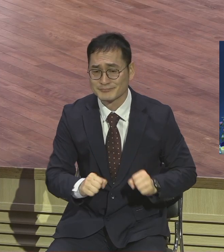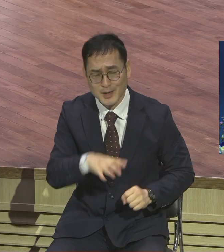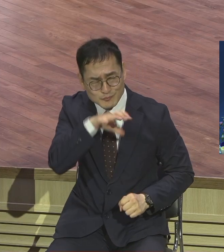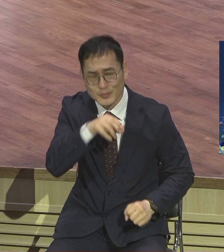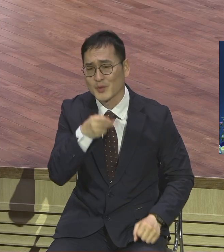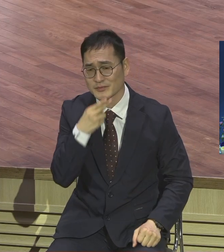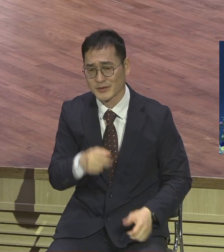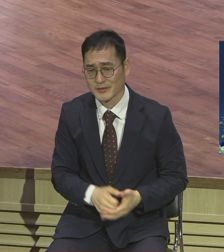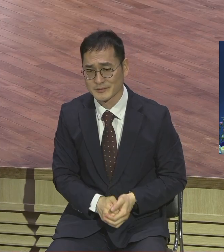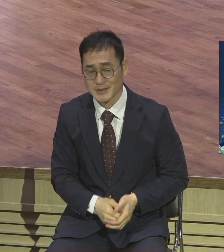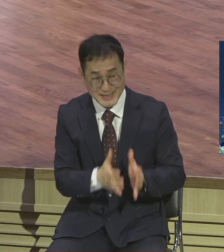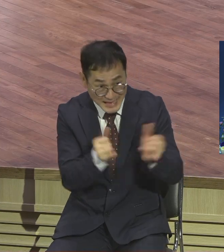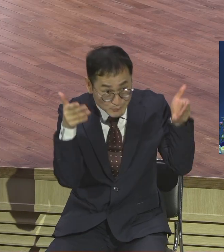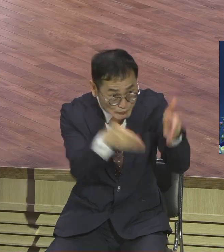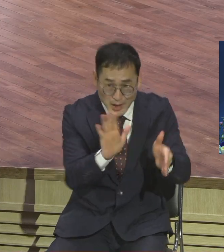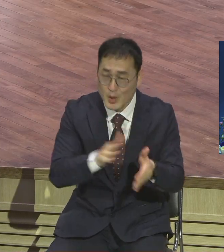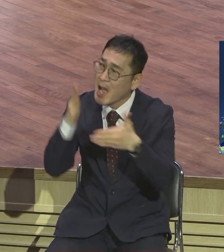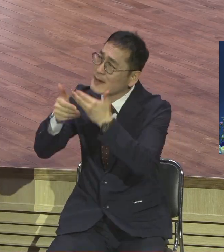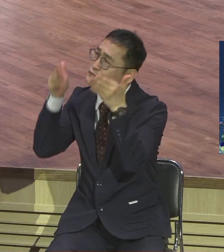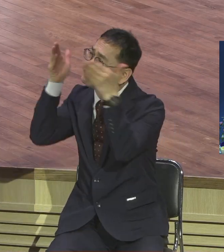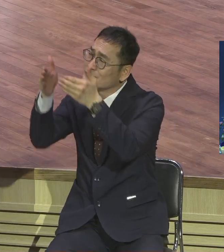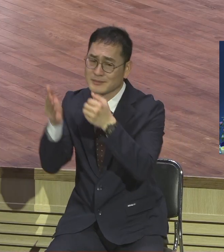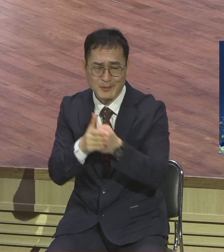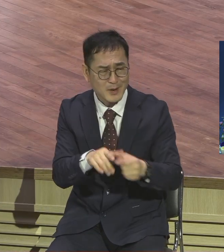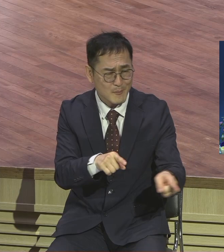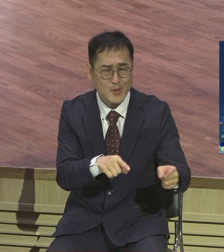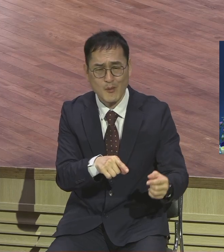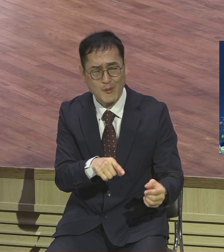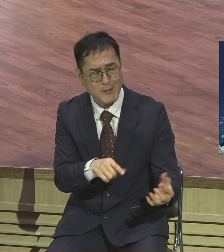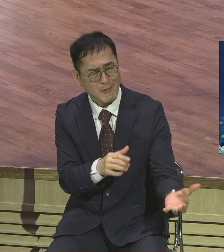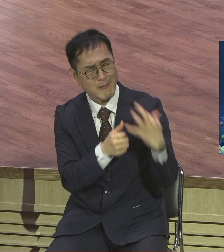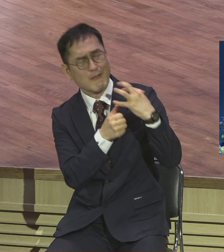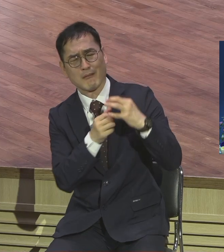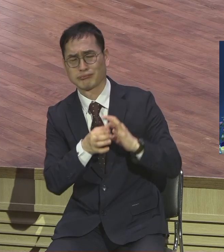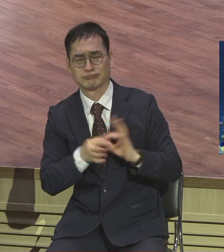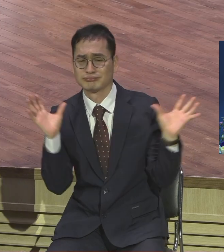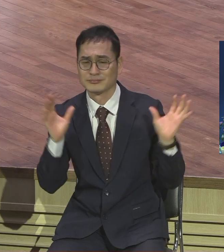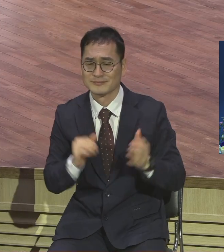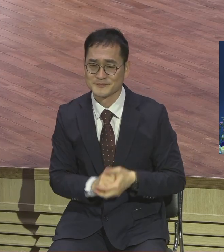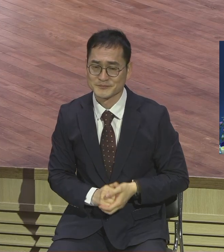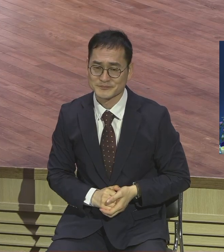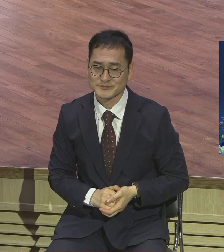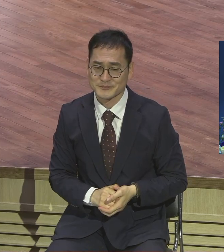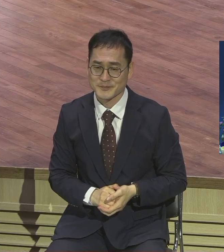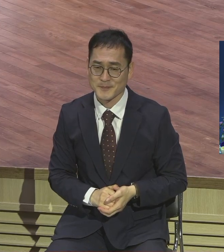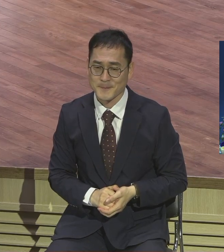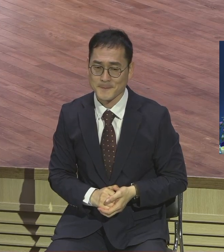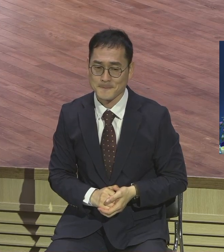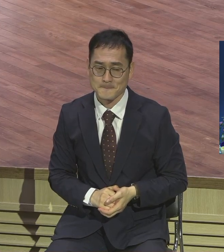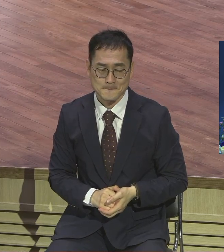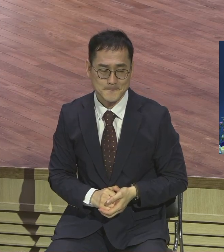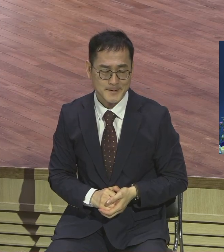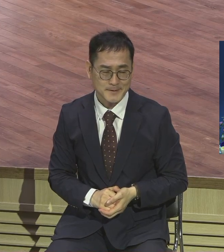그럼 시작이 잘못된 거예요 하나님 앞에 하면 하나님 힘을 더 주세요 이상하게 그래서 지금 따라